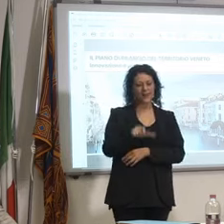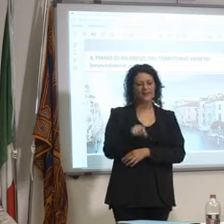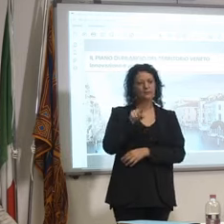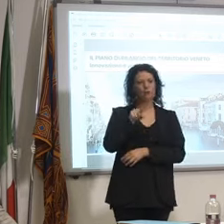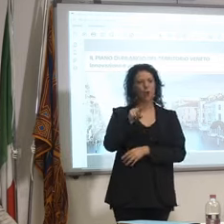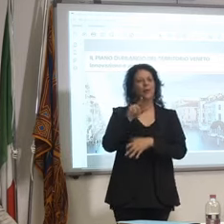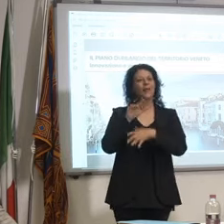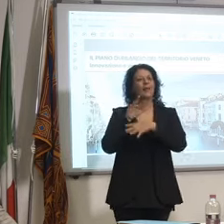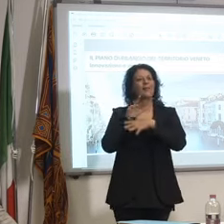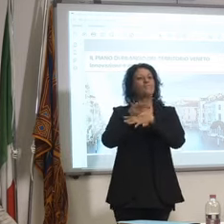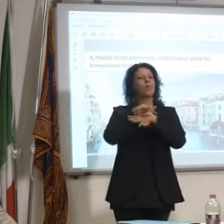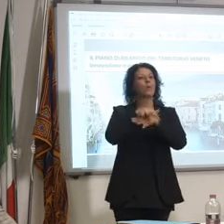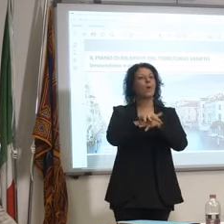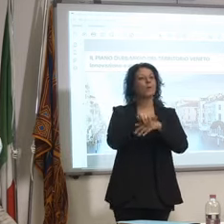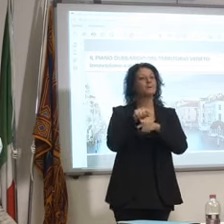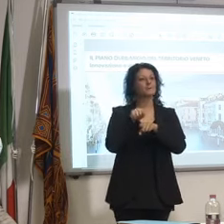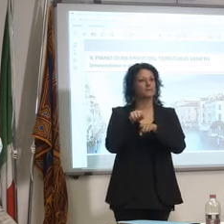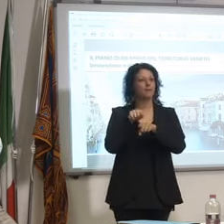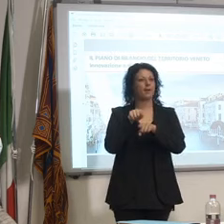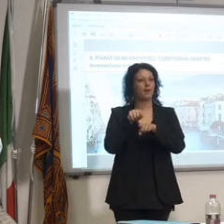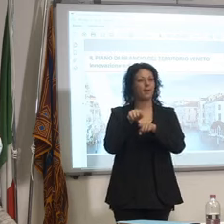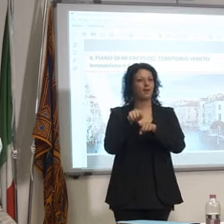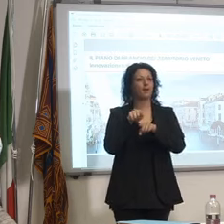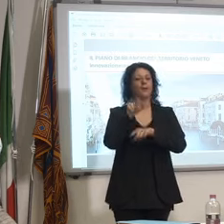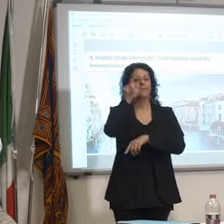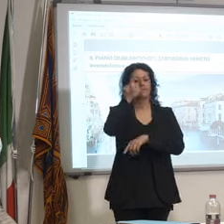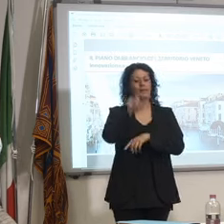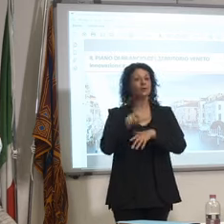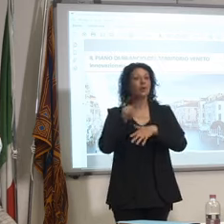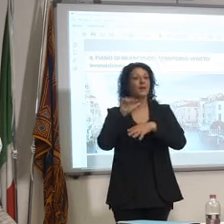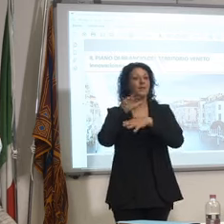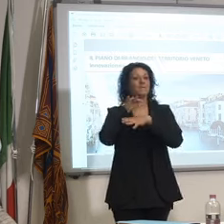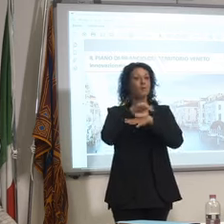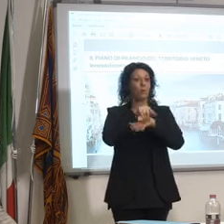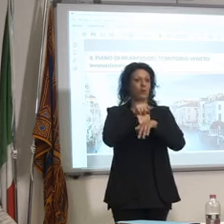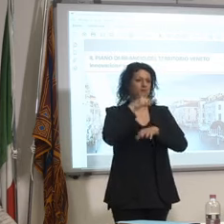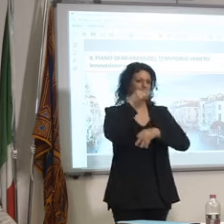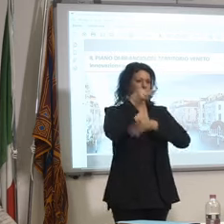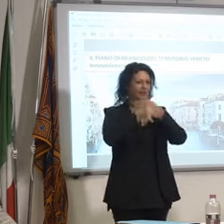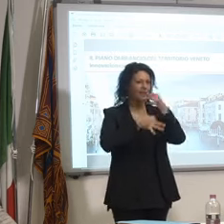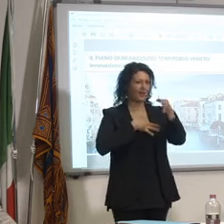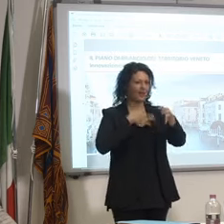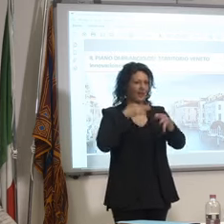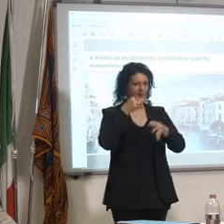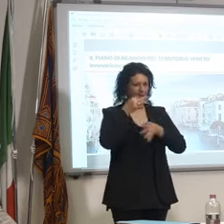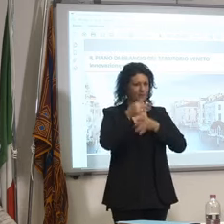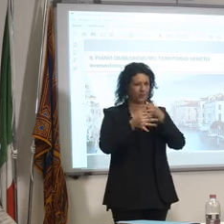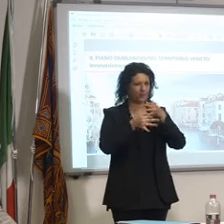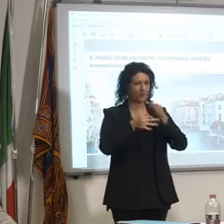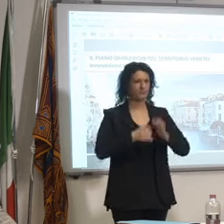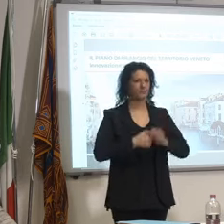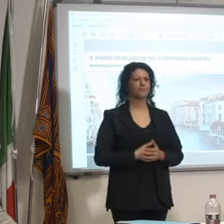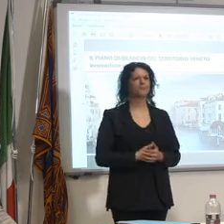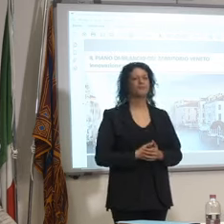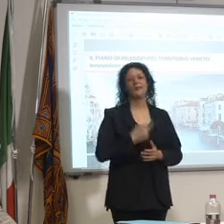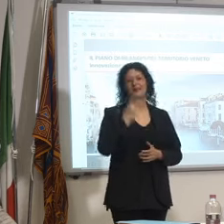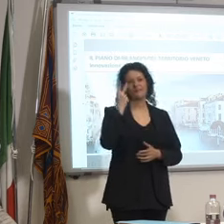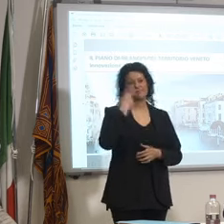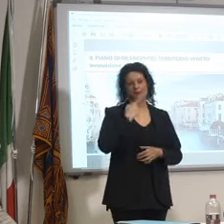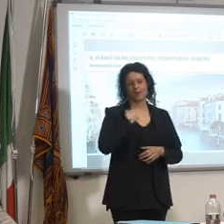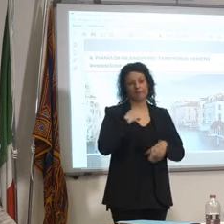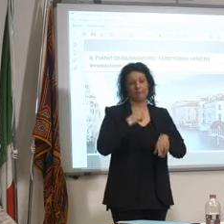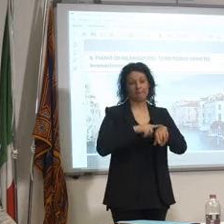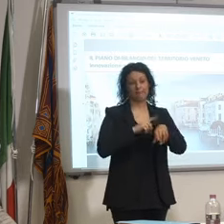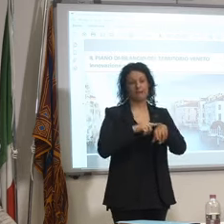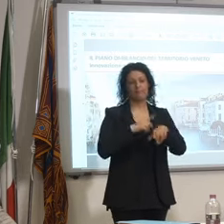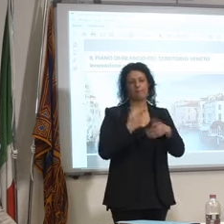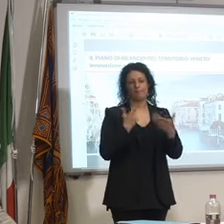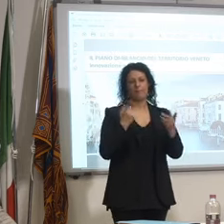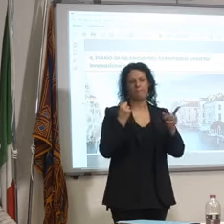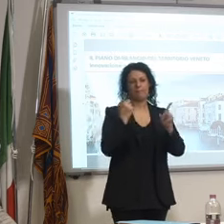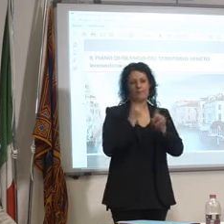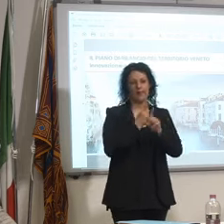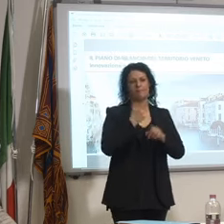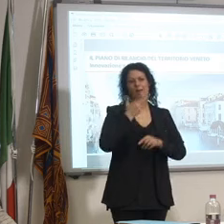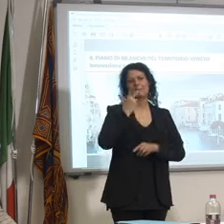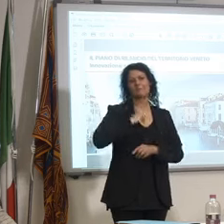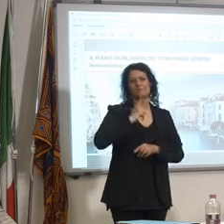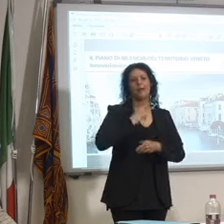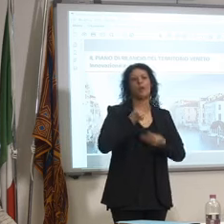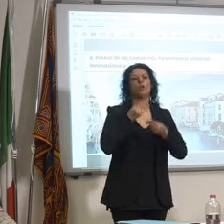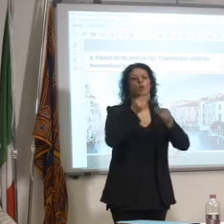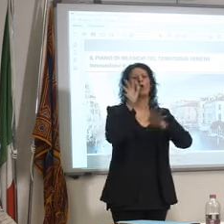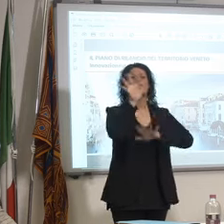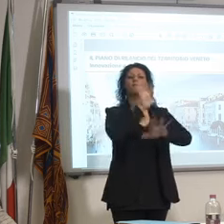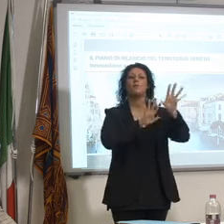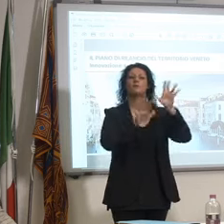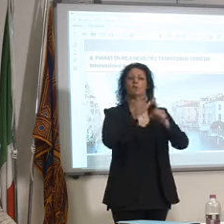c'è un aspetto molto importante che adesso andrò a spiegarvi velocemente non ho tantissimo tempo ma penso di essere e spero esaustivo in